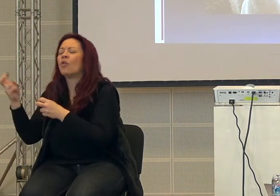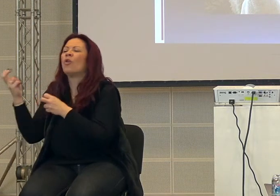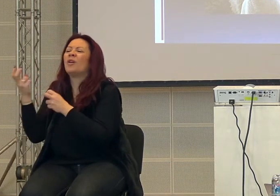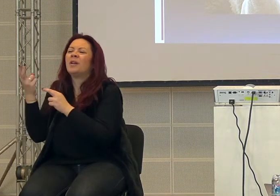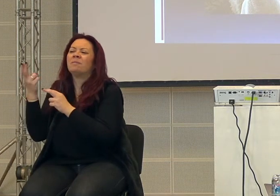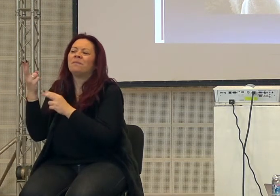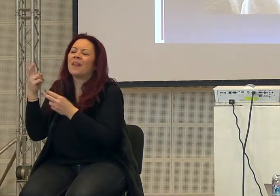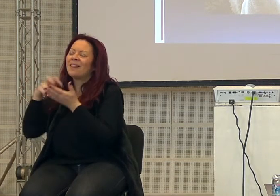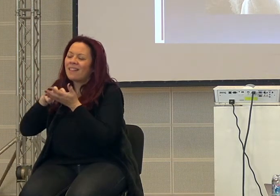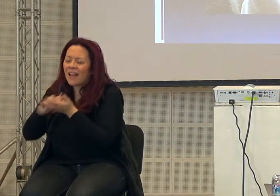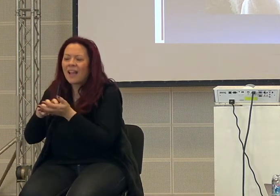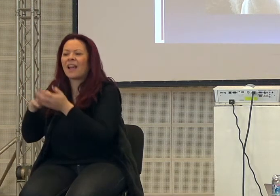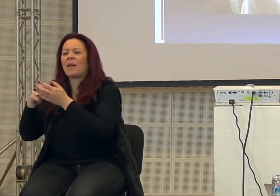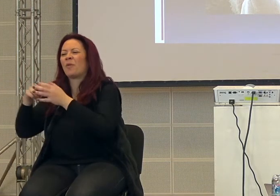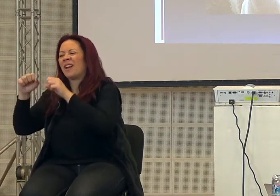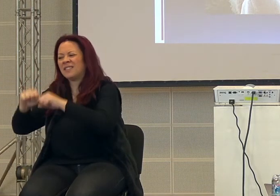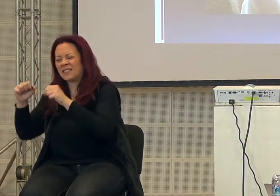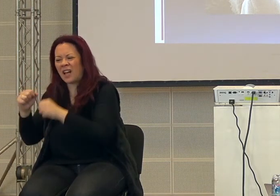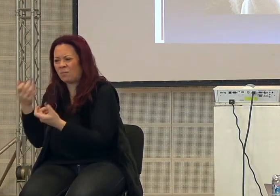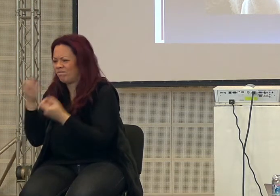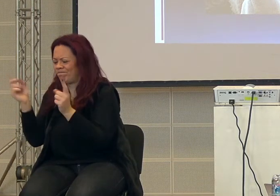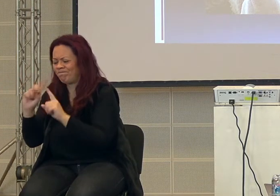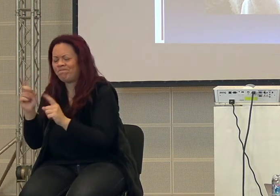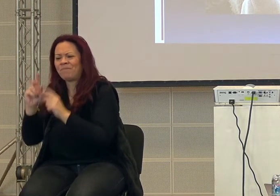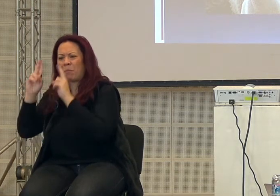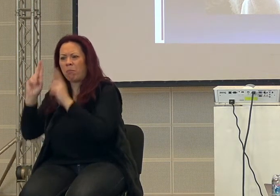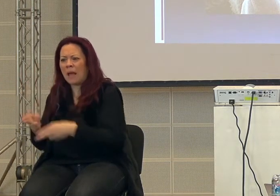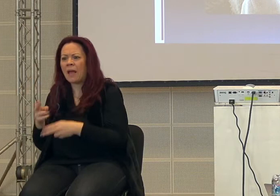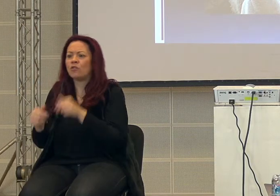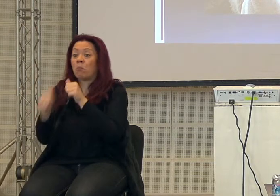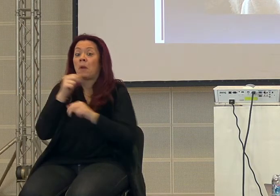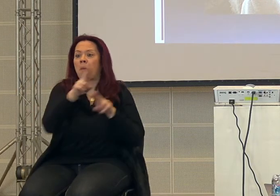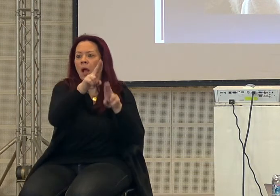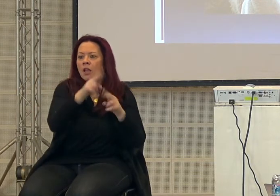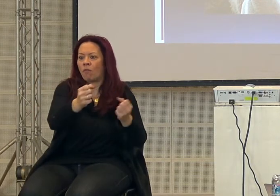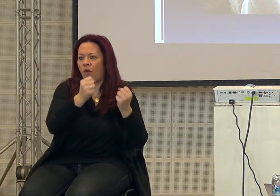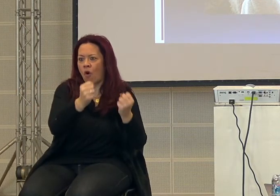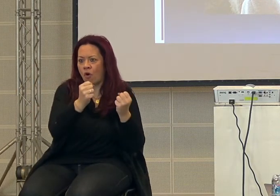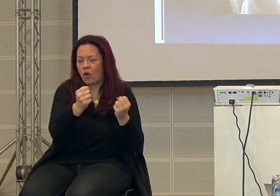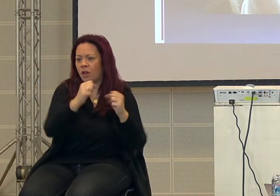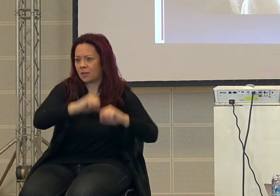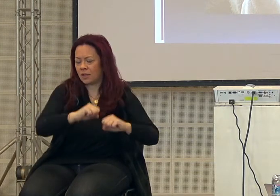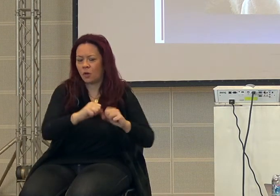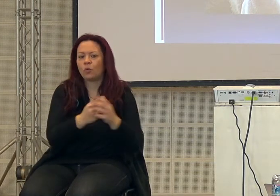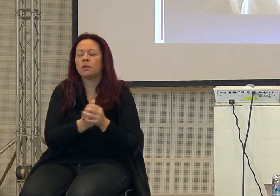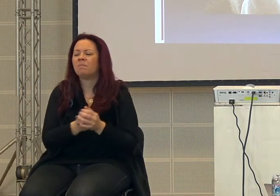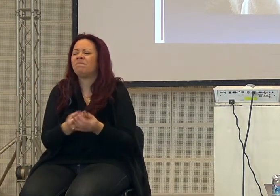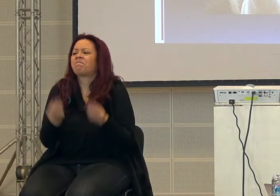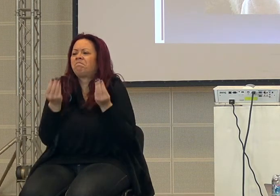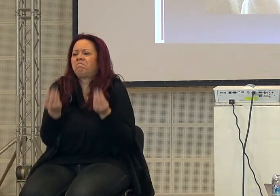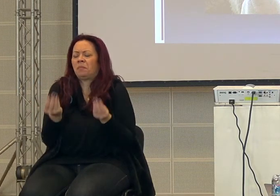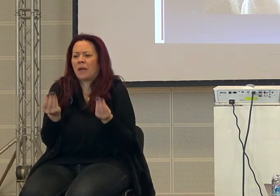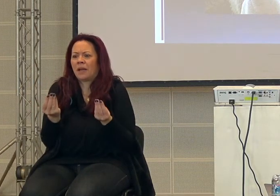più in cattiva salute, cioè una salute peggiore dei cacciatori e raccoglitori. Allora dice, come mai,